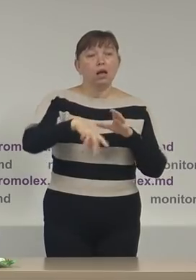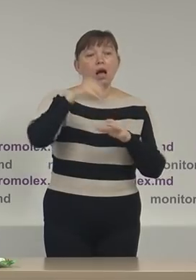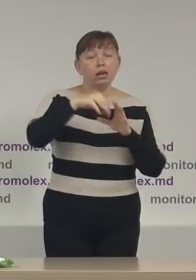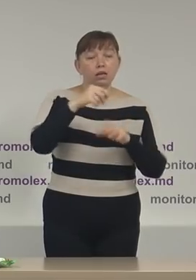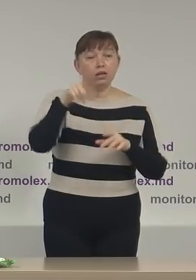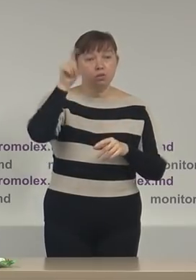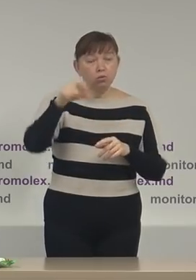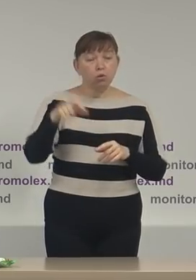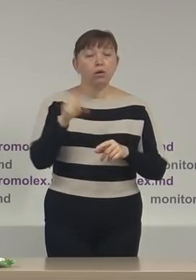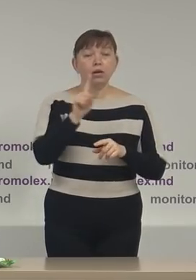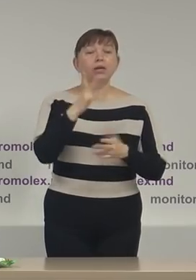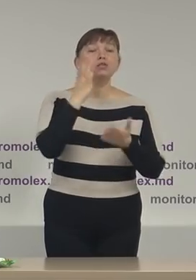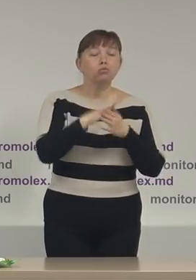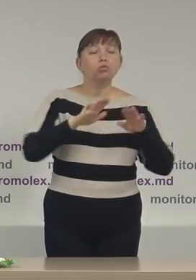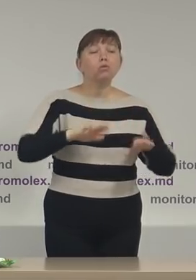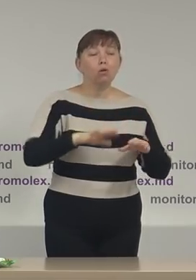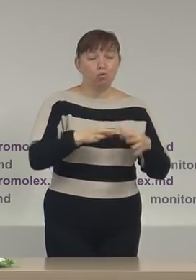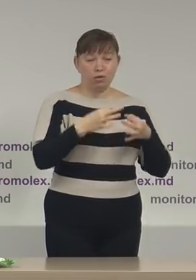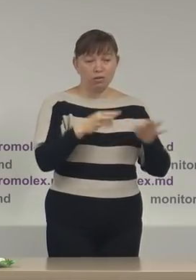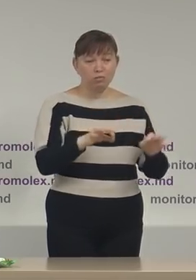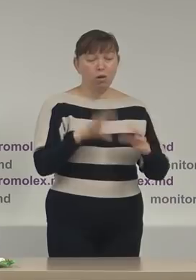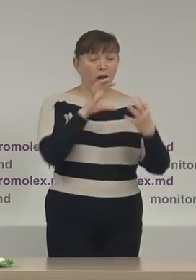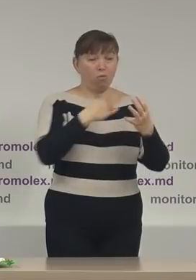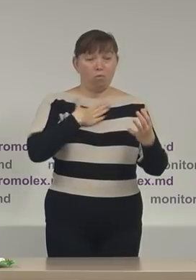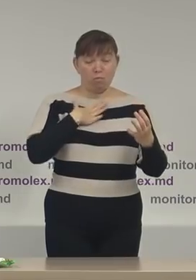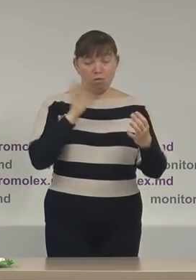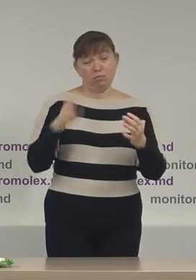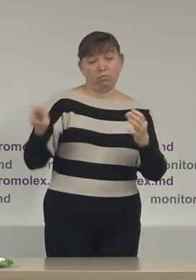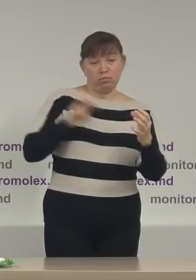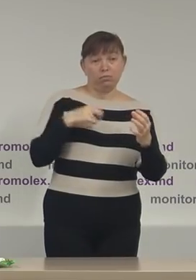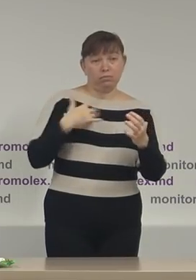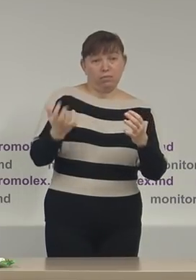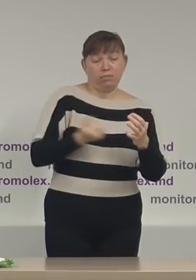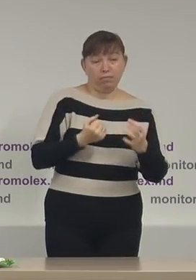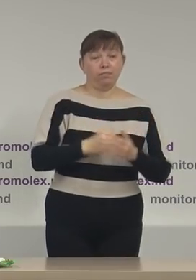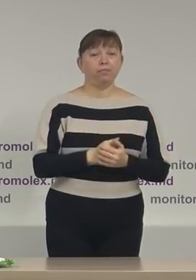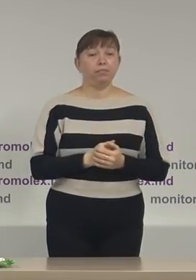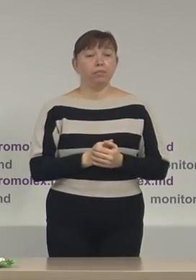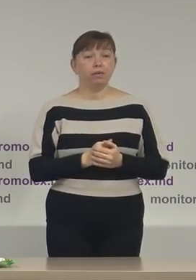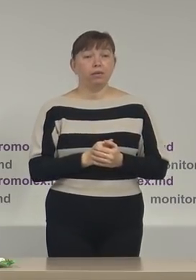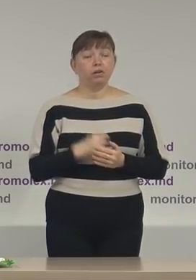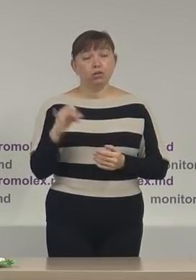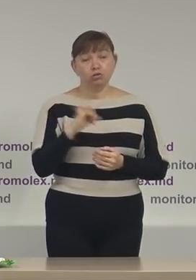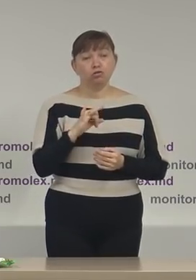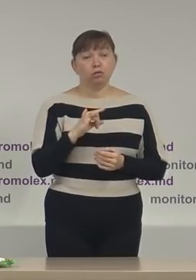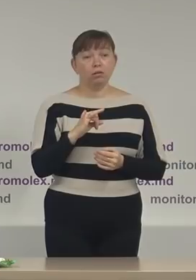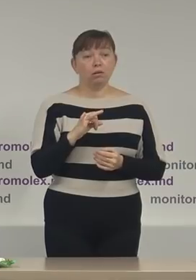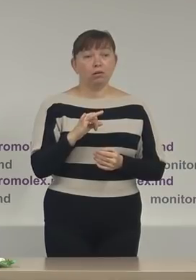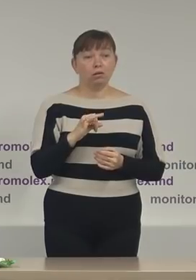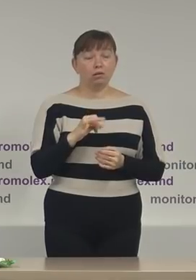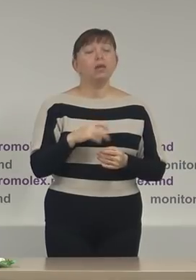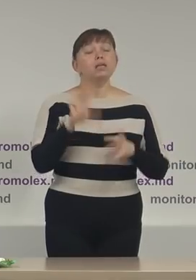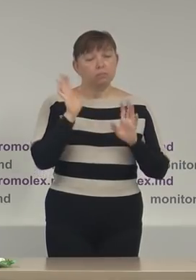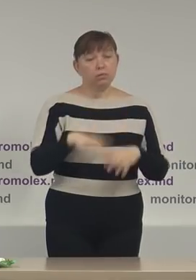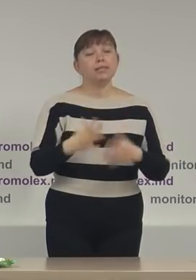anunță că sunt locuri disponibile în automobilii personale atunci când se merge la secția de votare și se